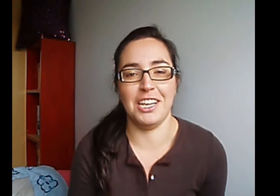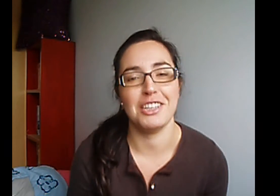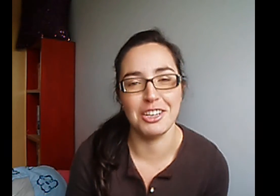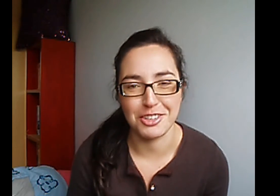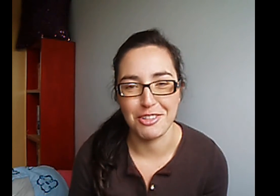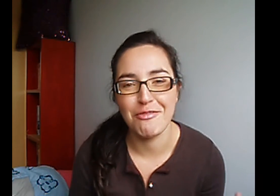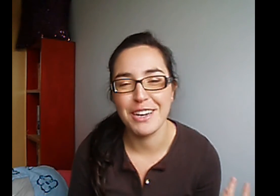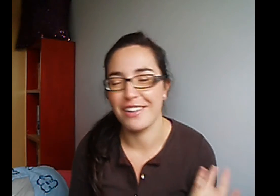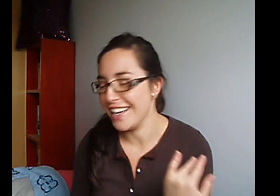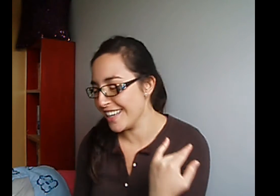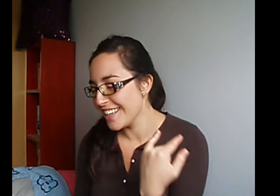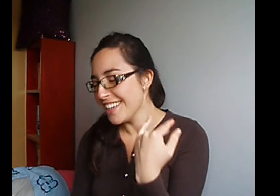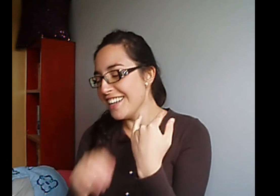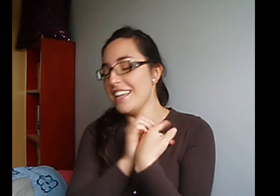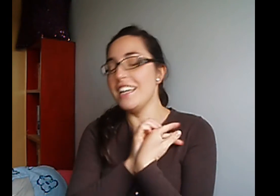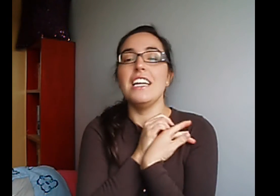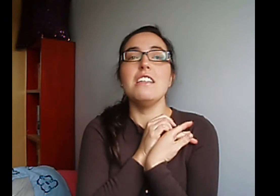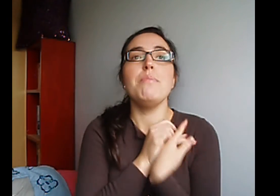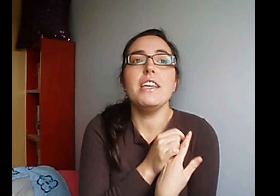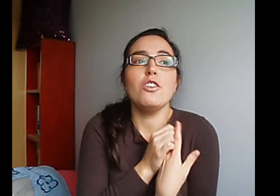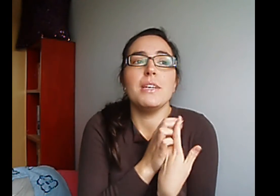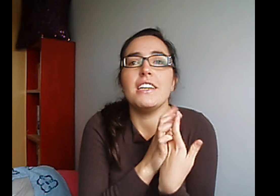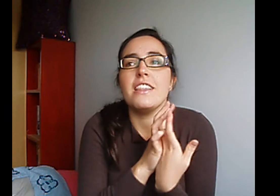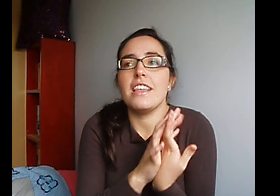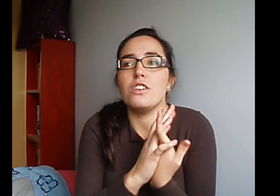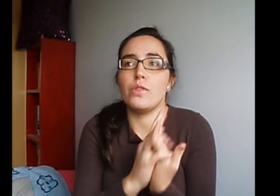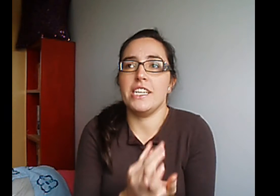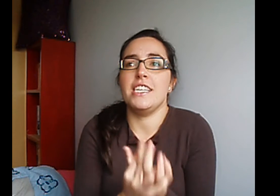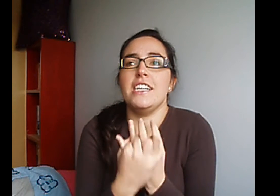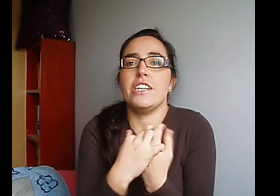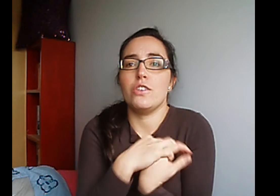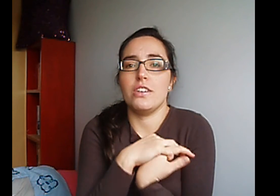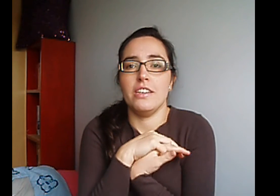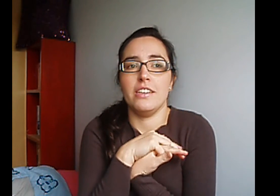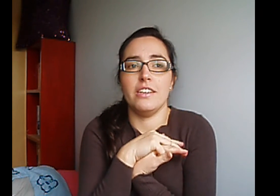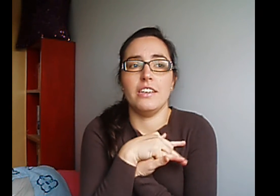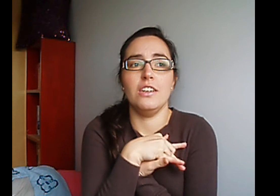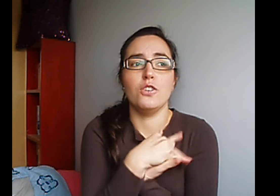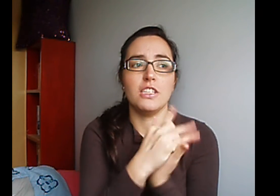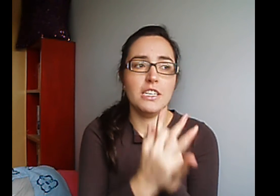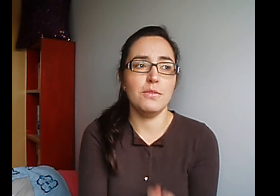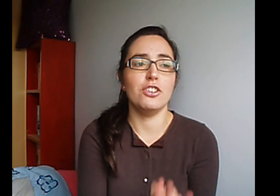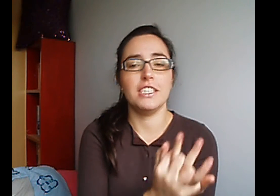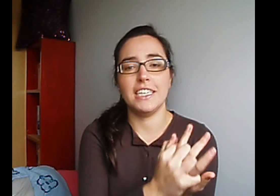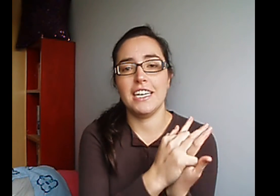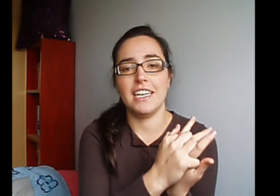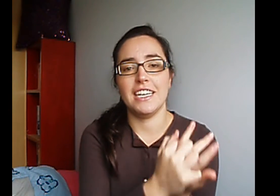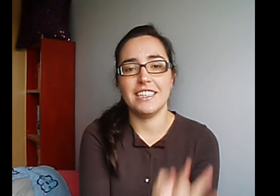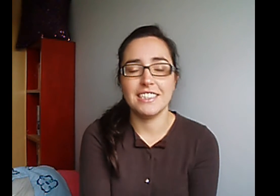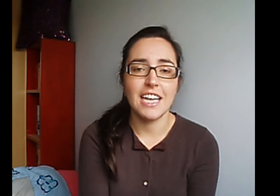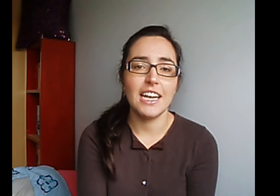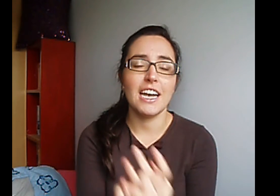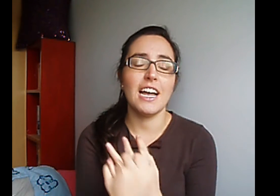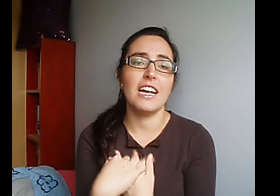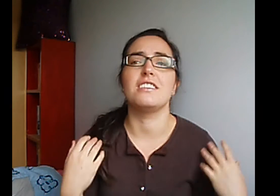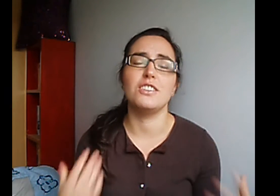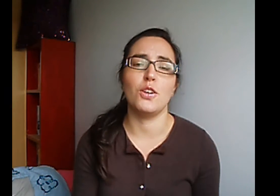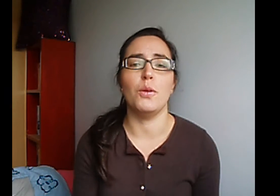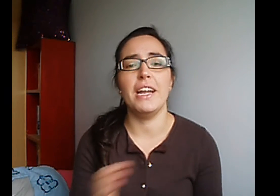ese nombre, ¿vale? Pero me encantan sus reseñas Los libros que saca Todo, ¿vale?